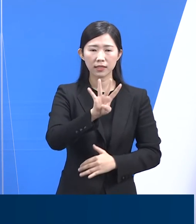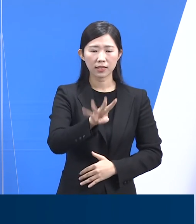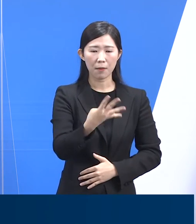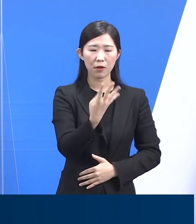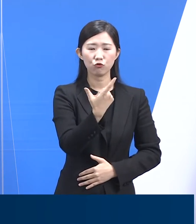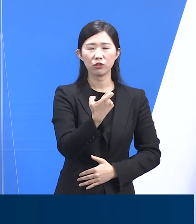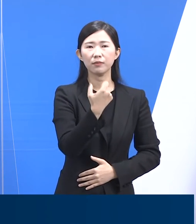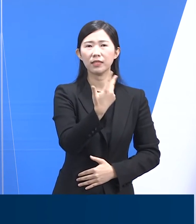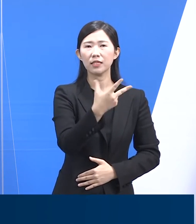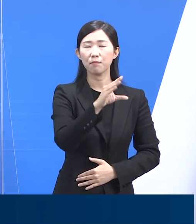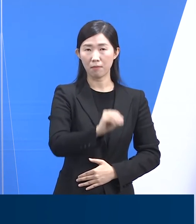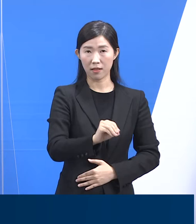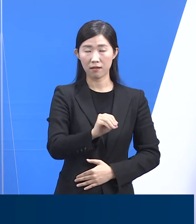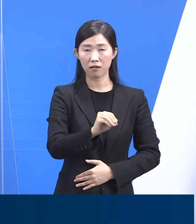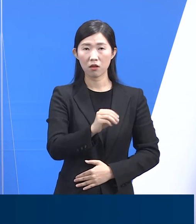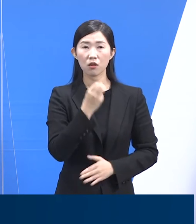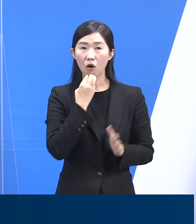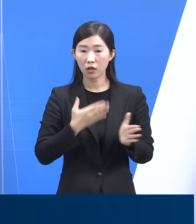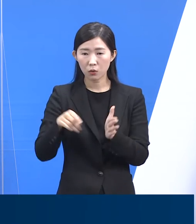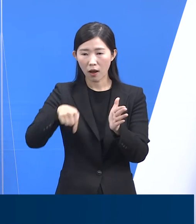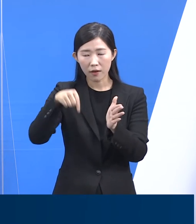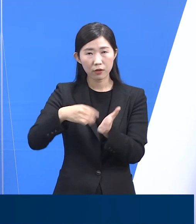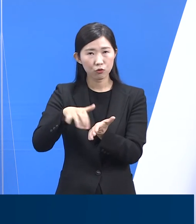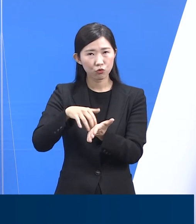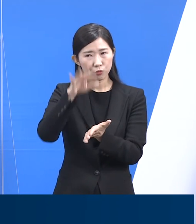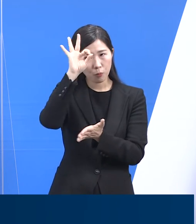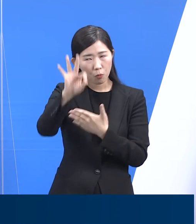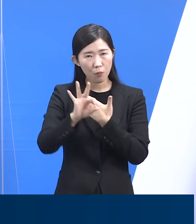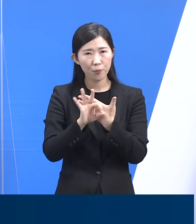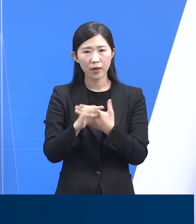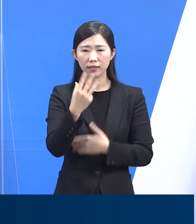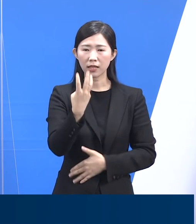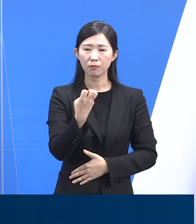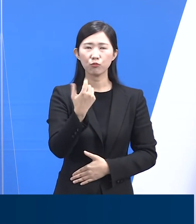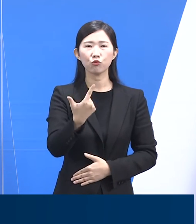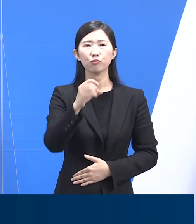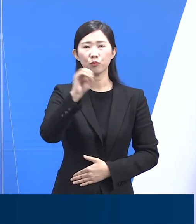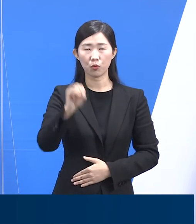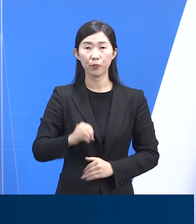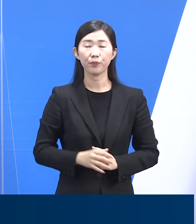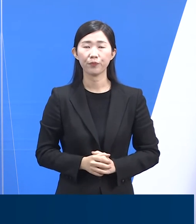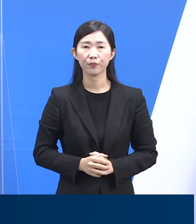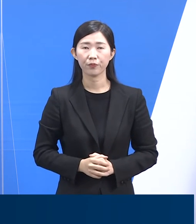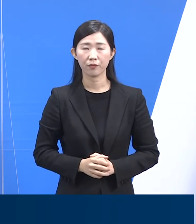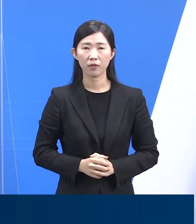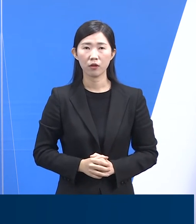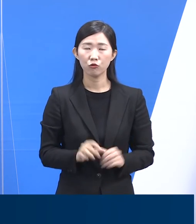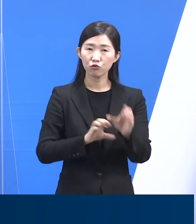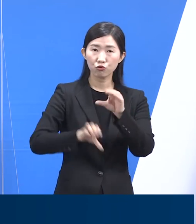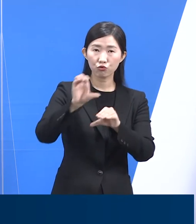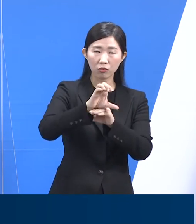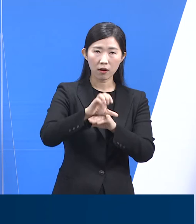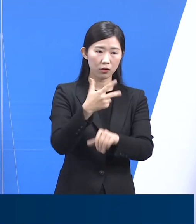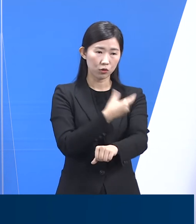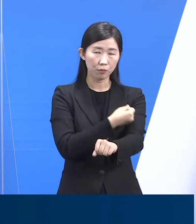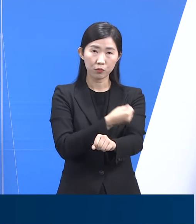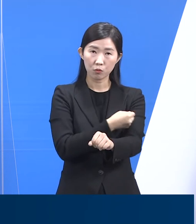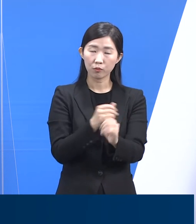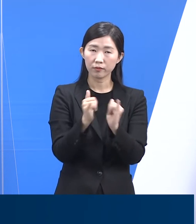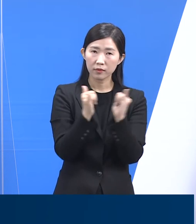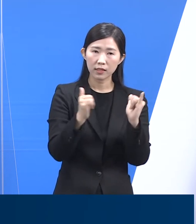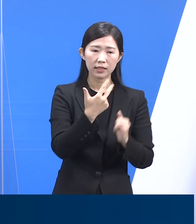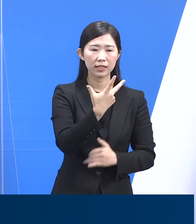,366명으로 경기도 인구의 35.1%입니다. 주간 3차 접종자는 총 77만 2